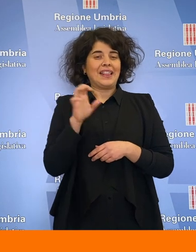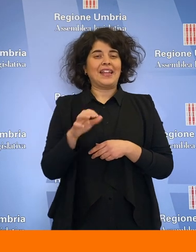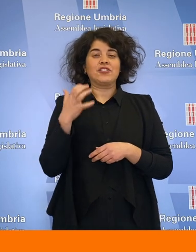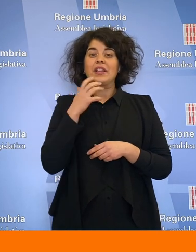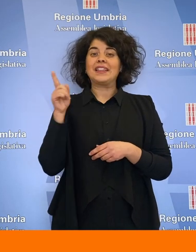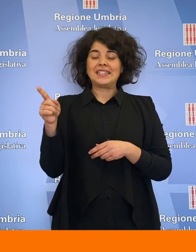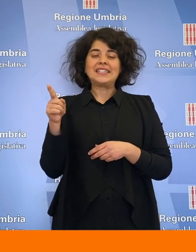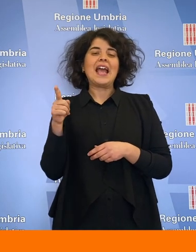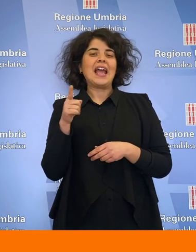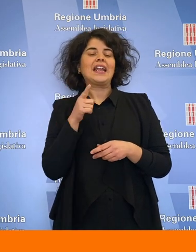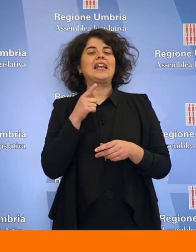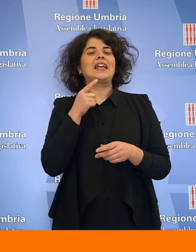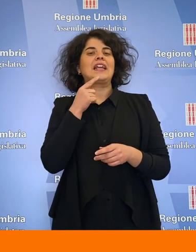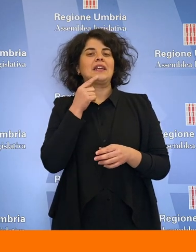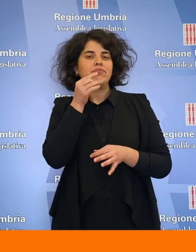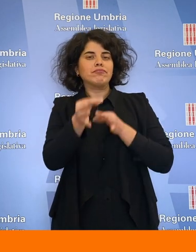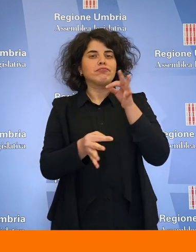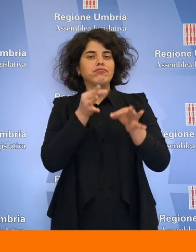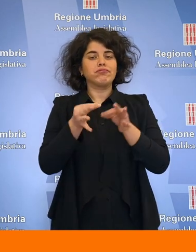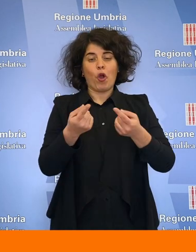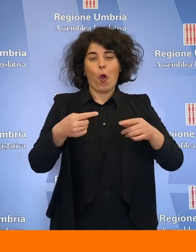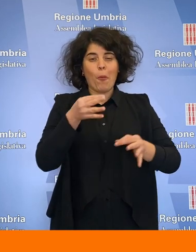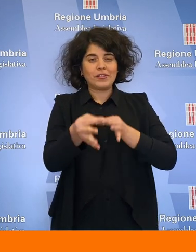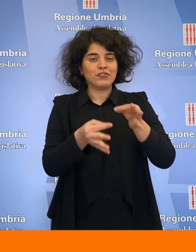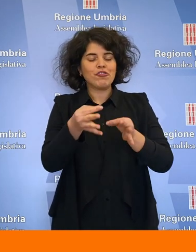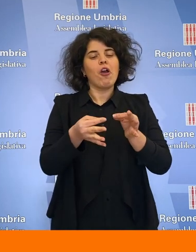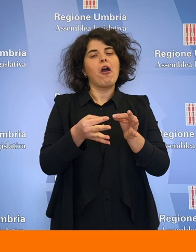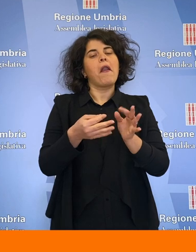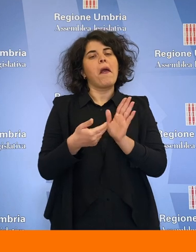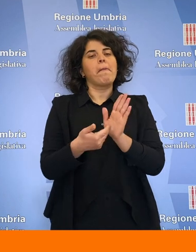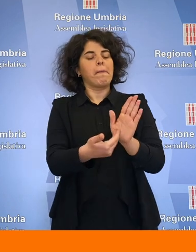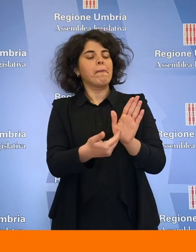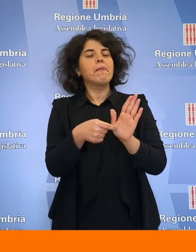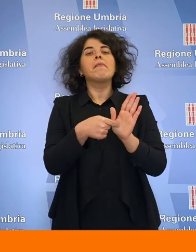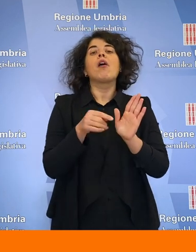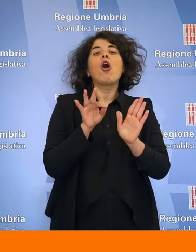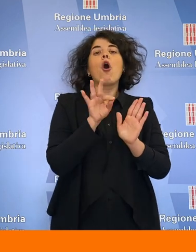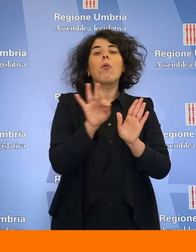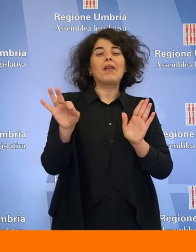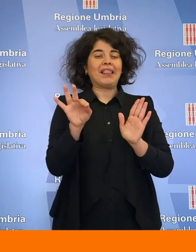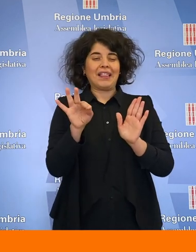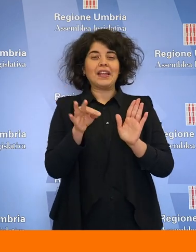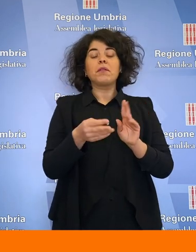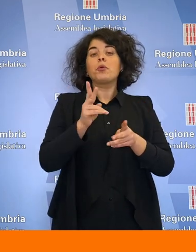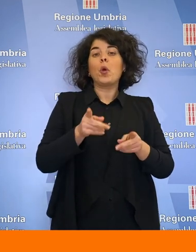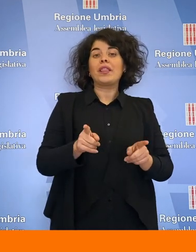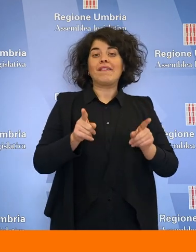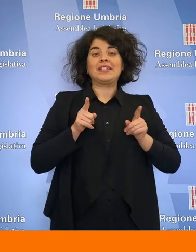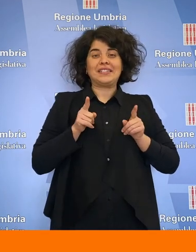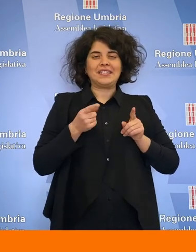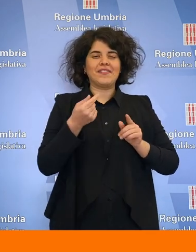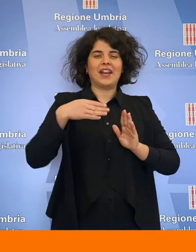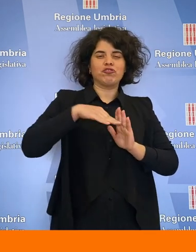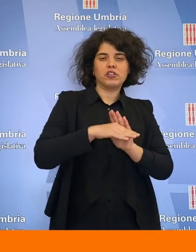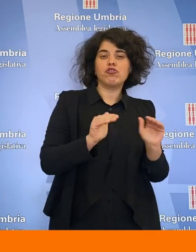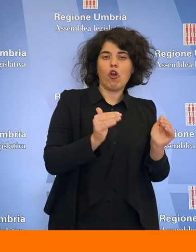Donatella Tesei, che aveva parlato di un documento con obiettivi più difensivi per contenere la recessione